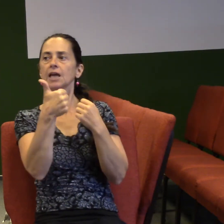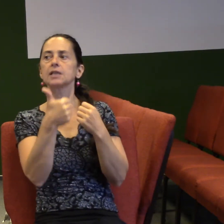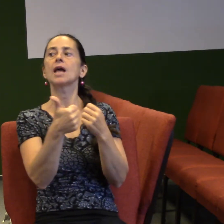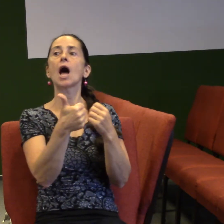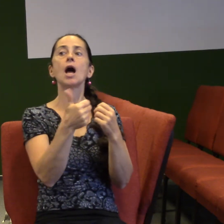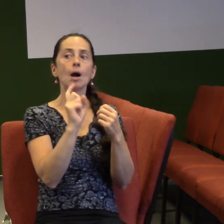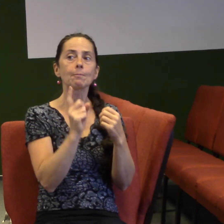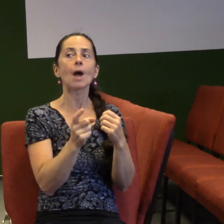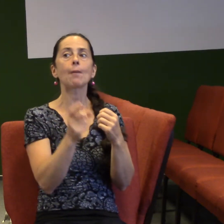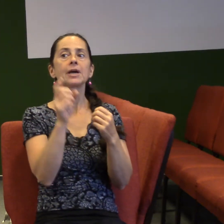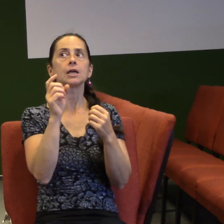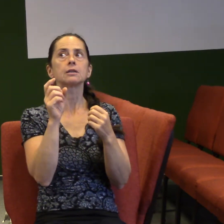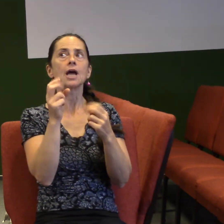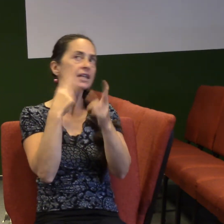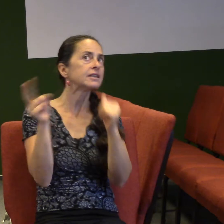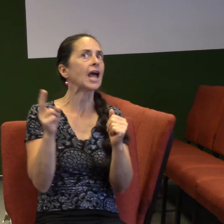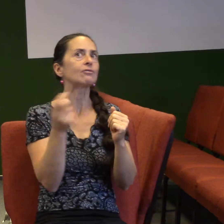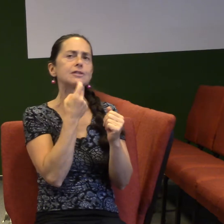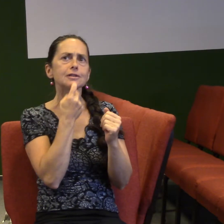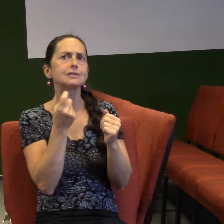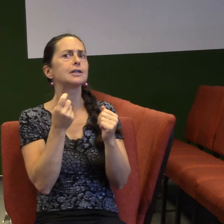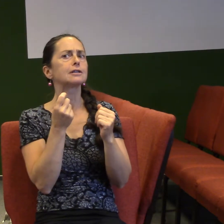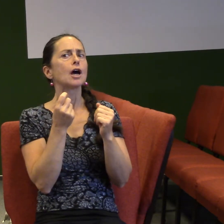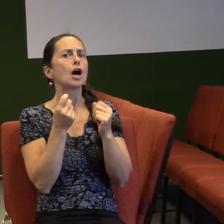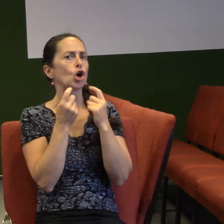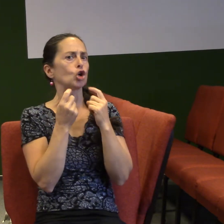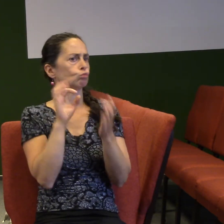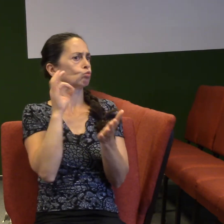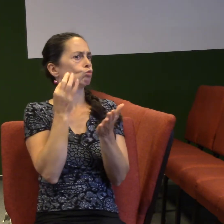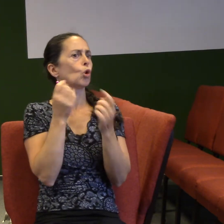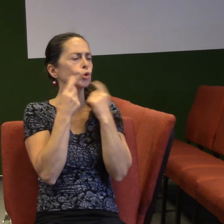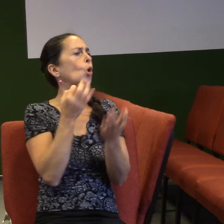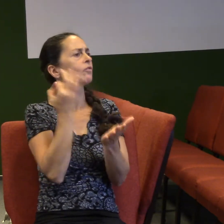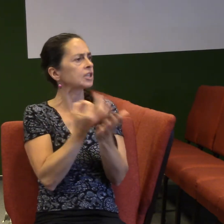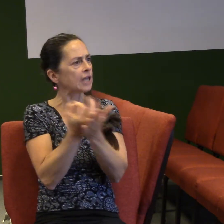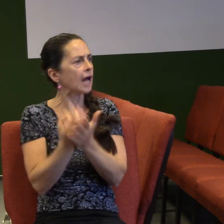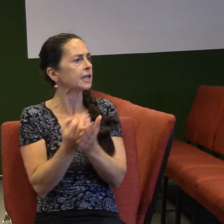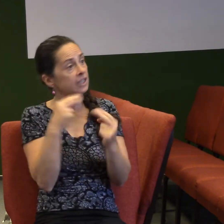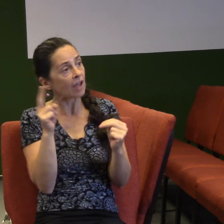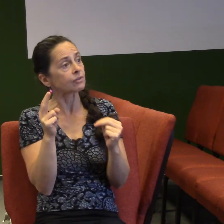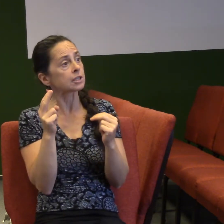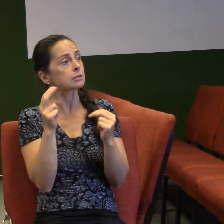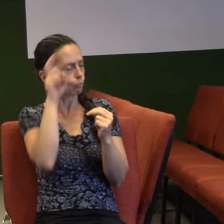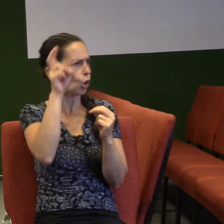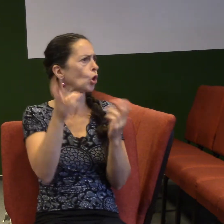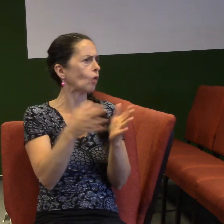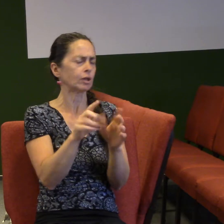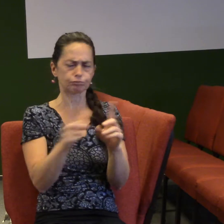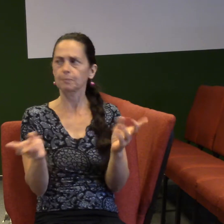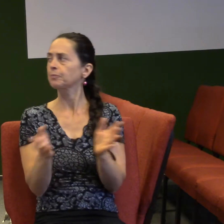nejvíce o dar prorocké řeči. Když se zase podíváme, když jsme se podívali do jiných překladů, tady ten překlad to říká